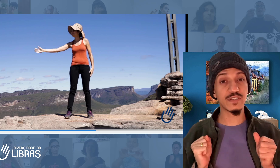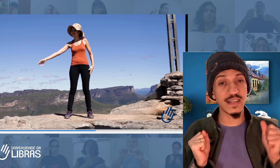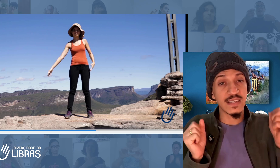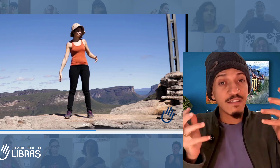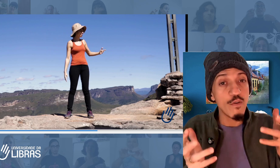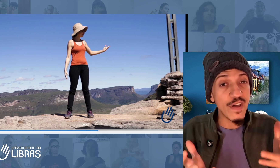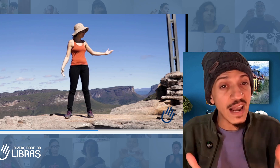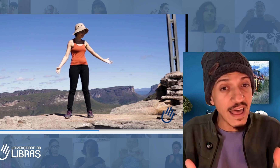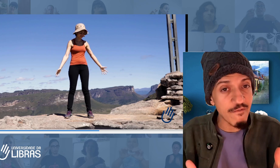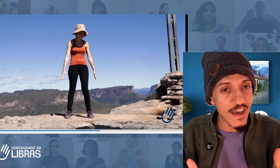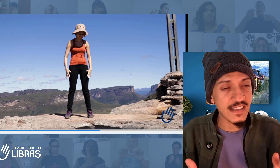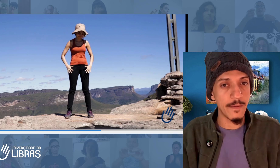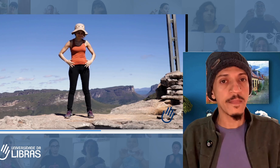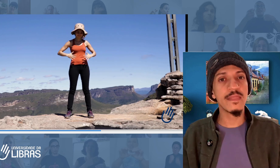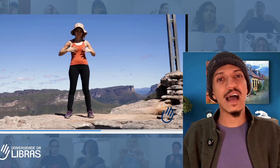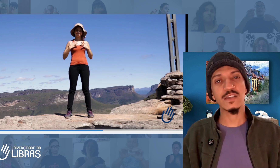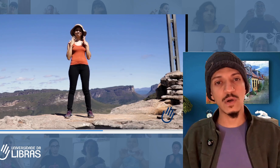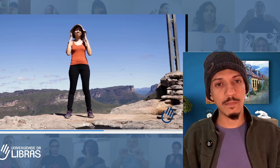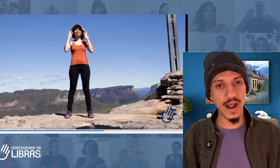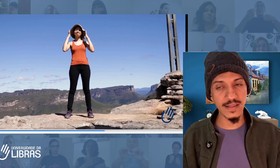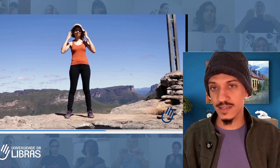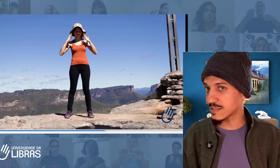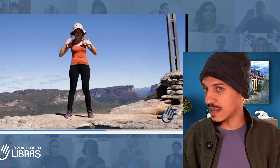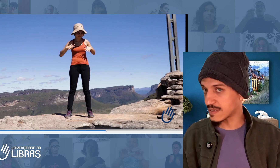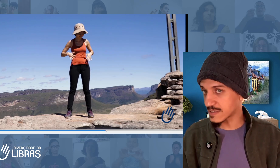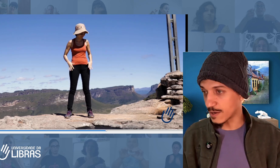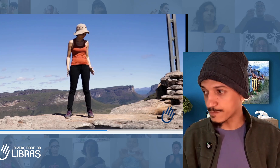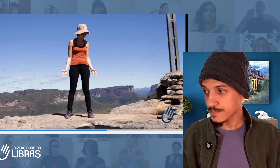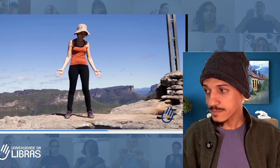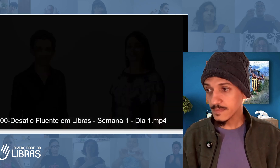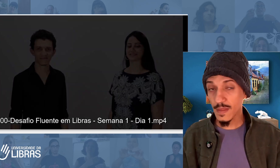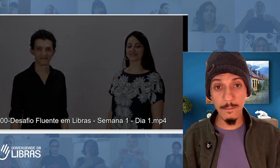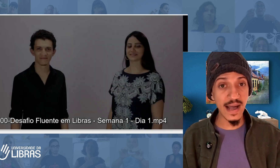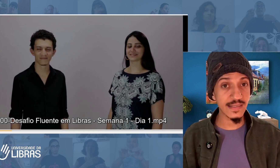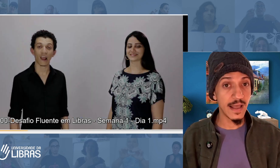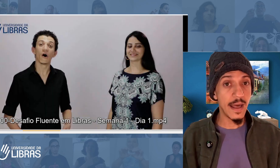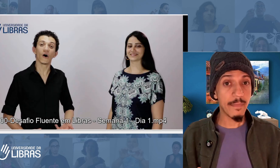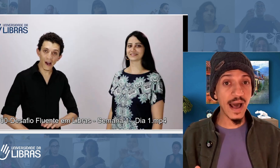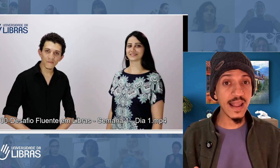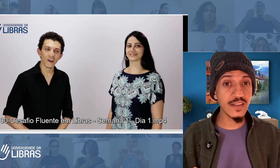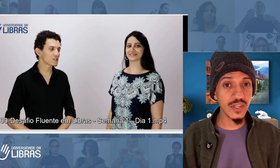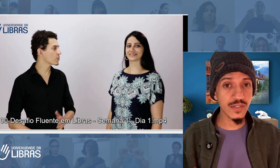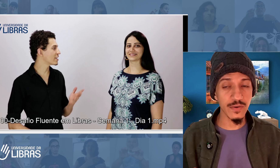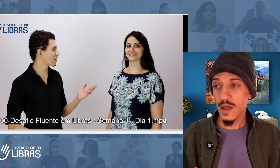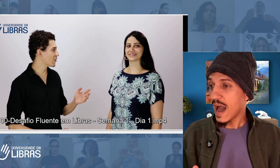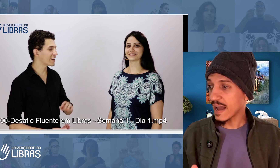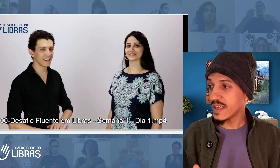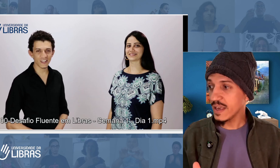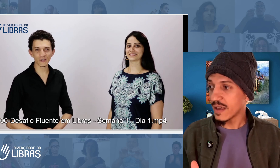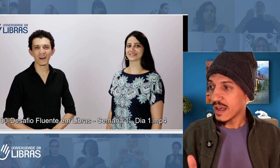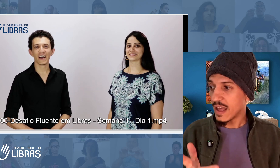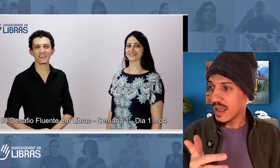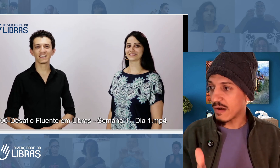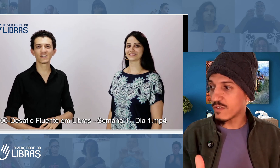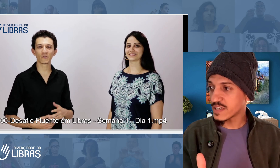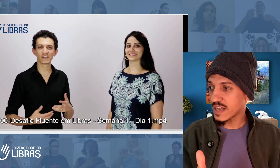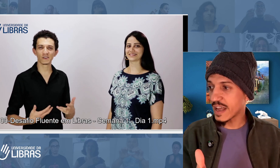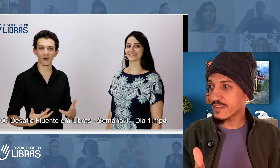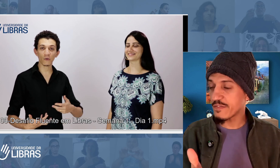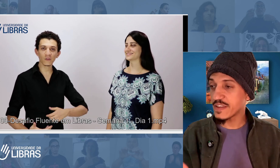desenvolver leveza na sua prática de sinalização. Mas, para além disso, aqui você já deve ter visto esse